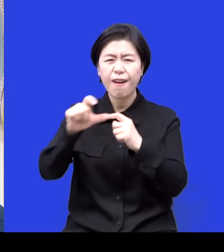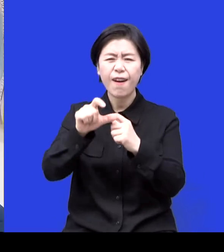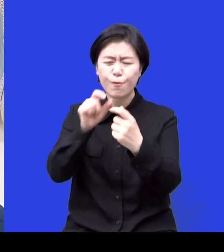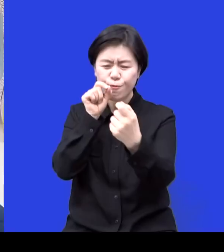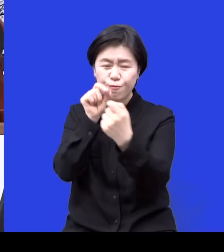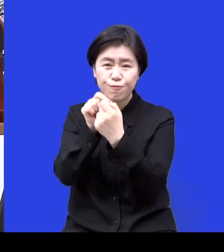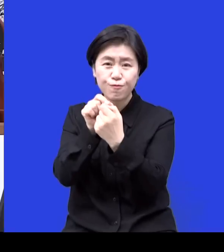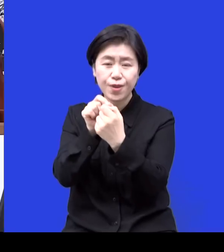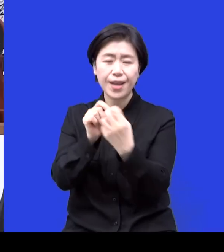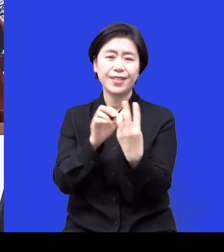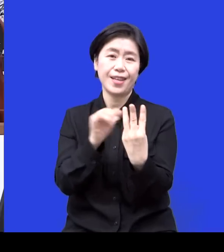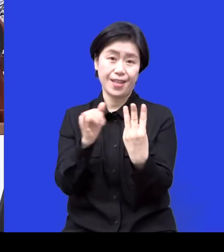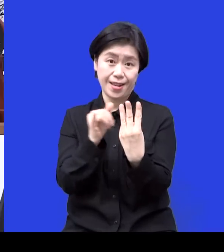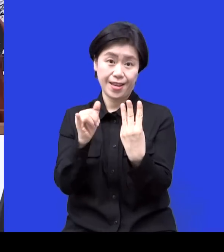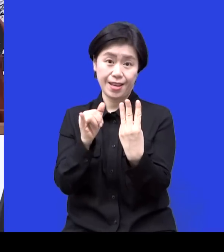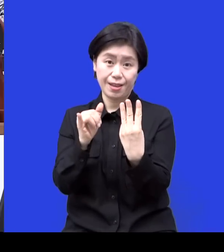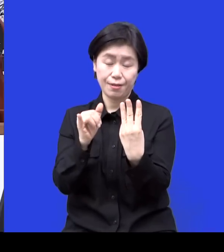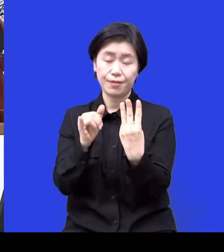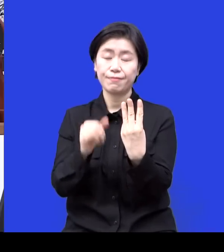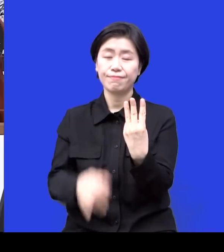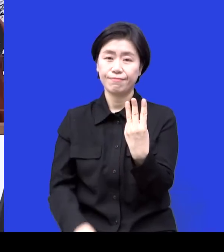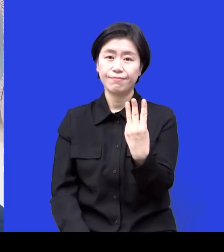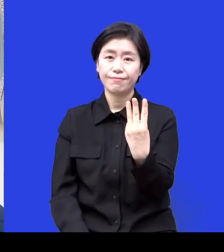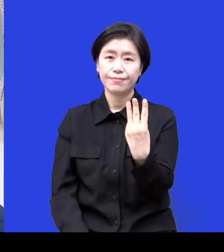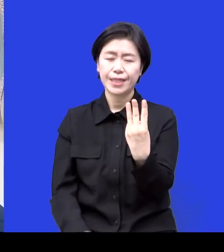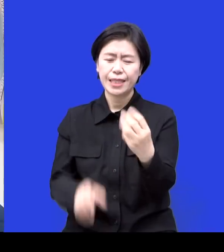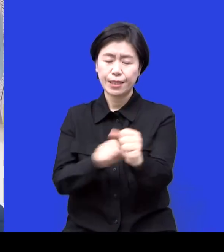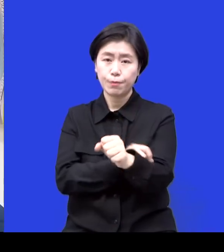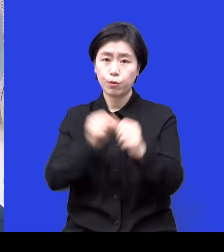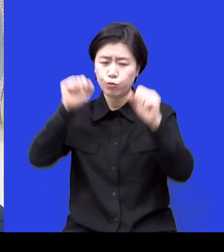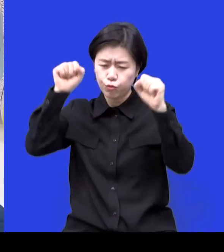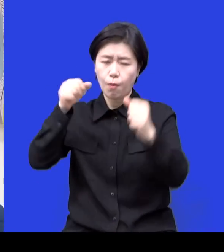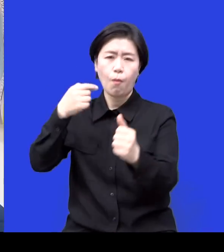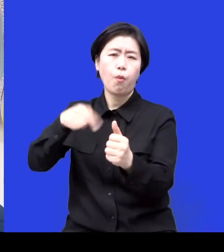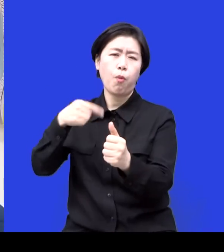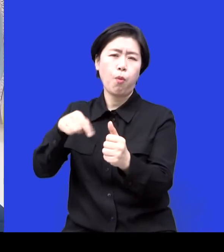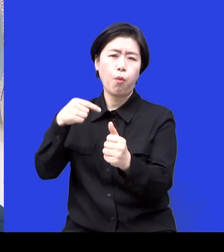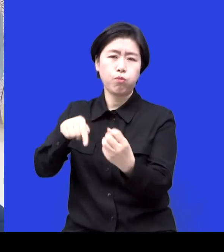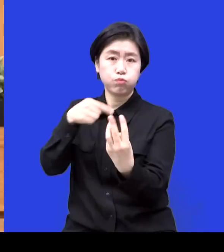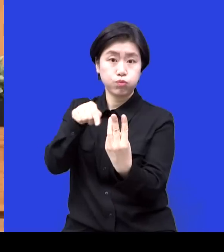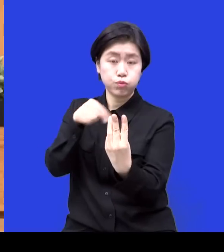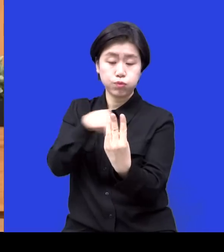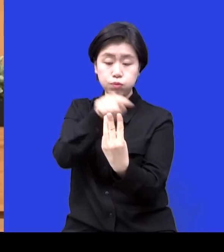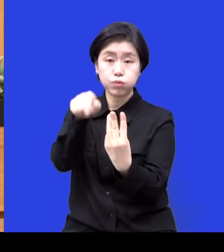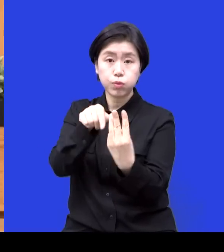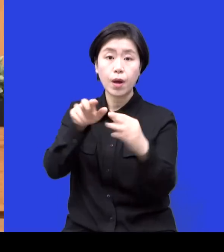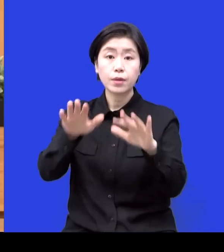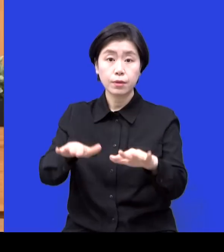교육을 해서 아이들이 지금은 정식 크로스핏 코치로 활동을 잘 하고 있거든요 그래요?